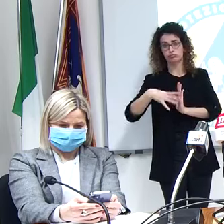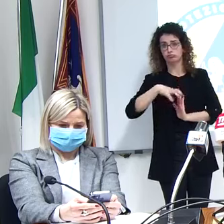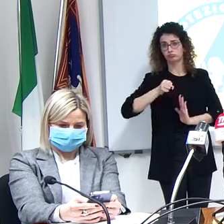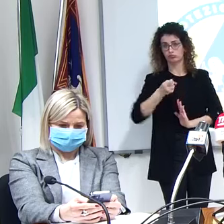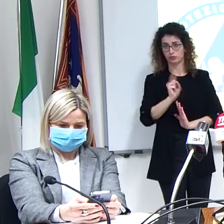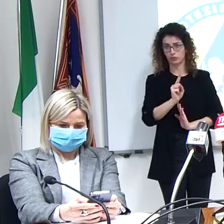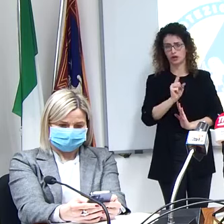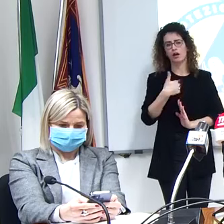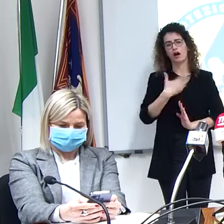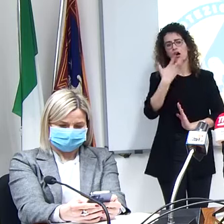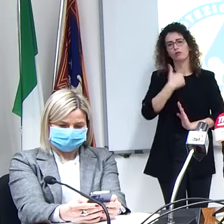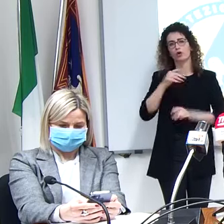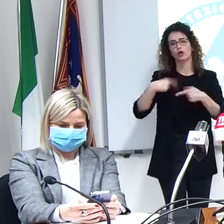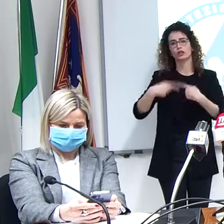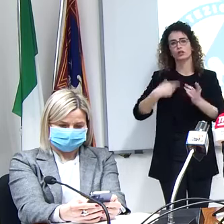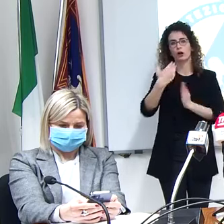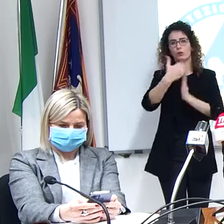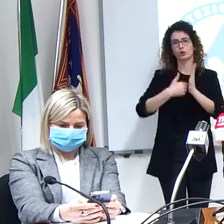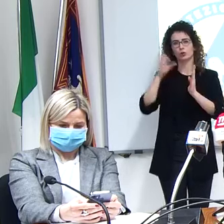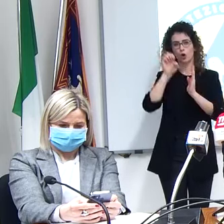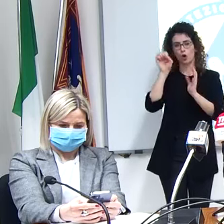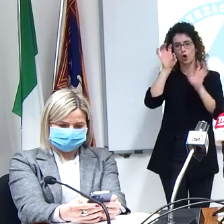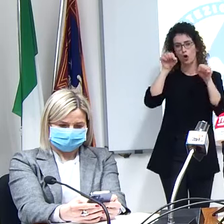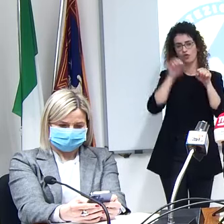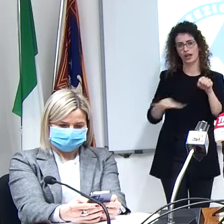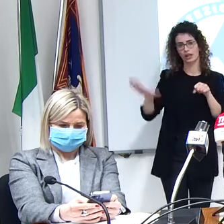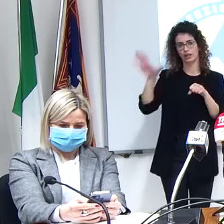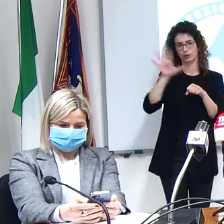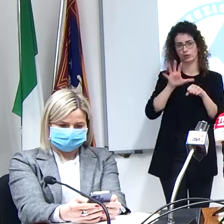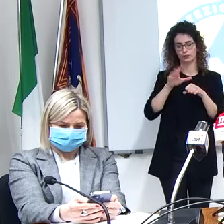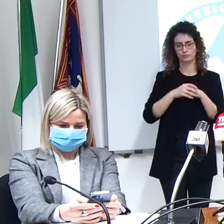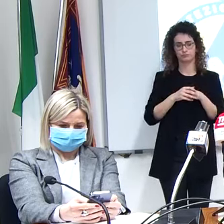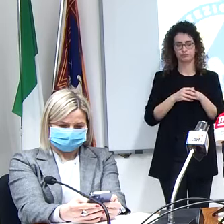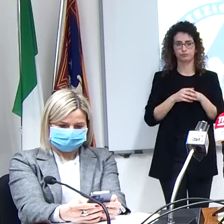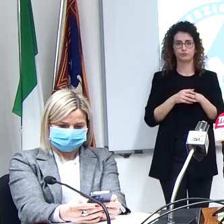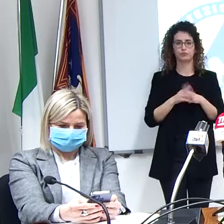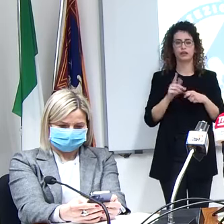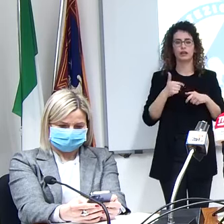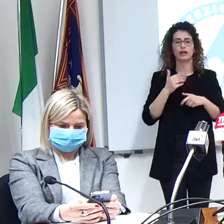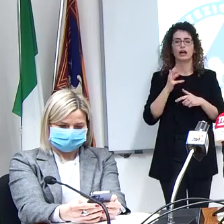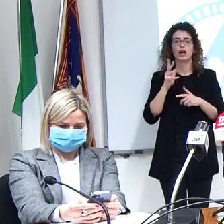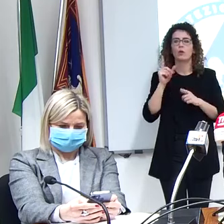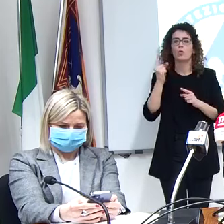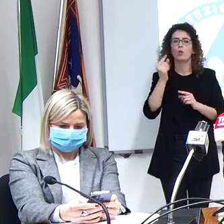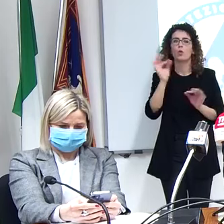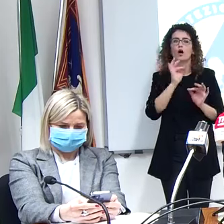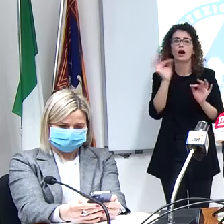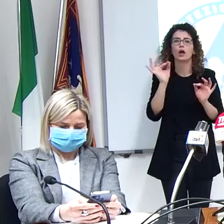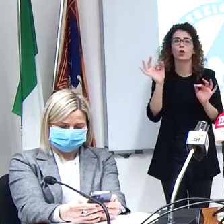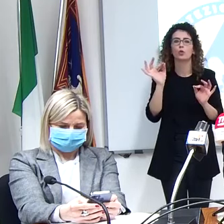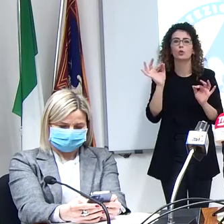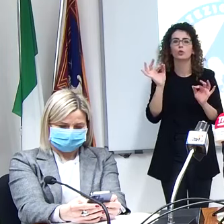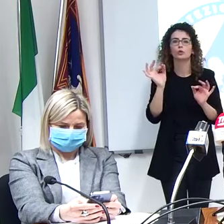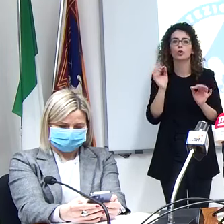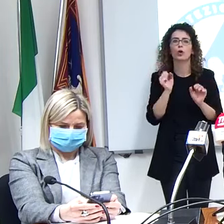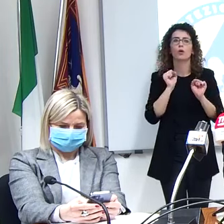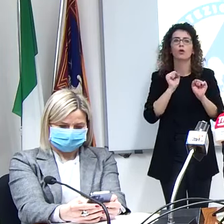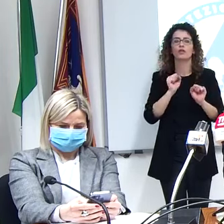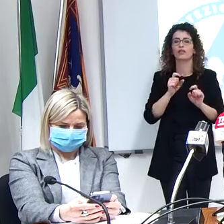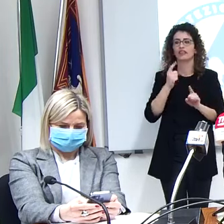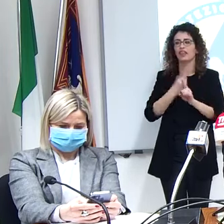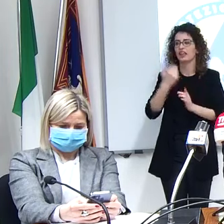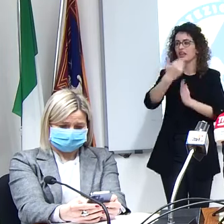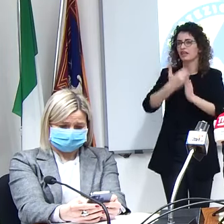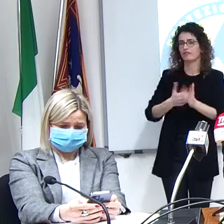il nostro protocollo sarebbe d'altra parte impensabile che qualcuno potesse imporre a qualcun altro l